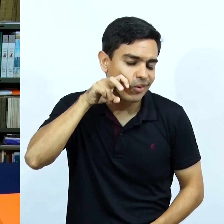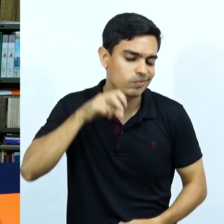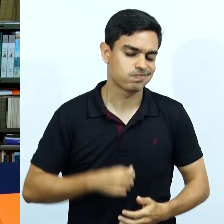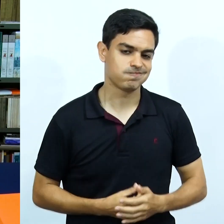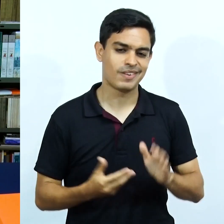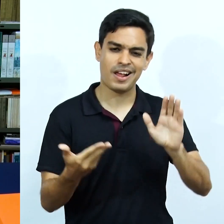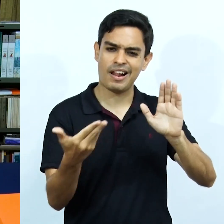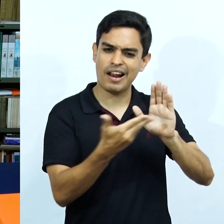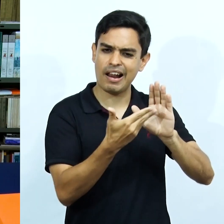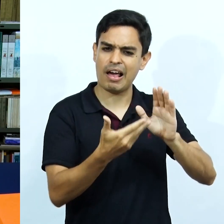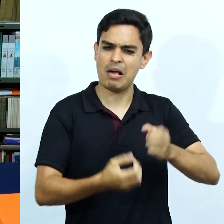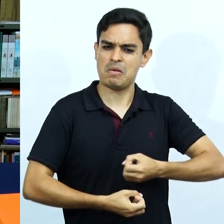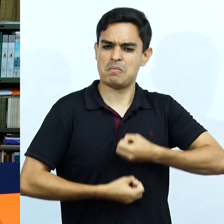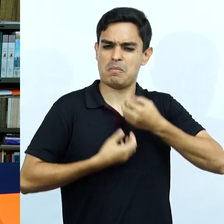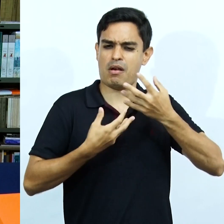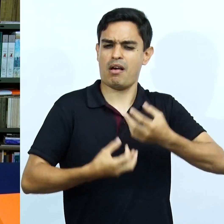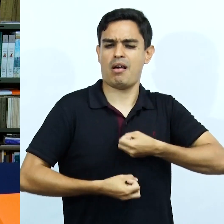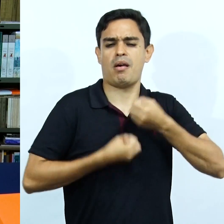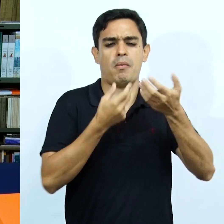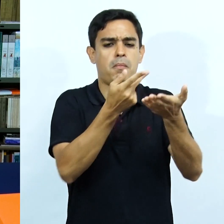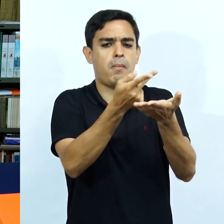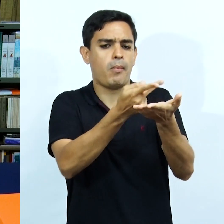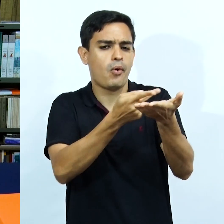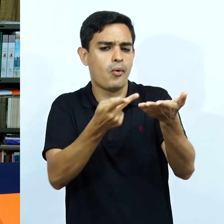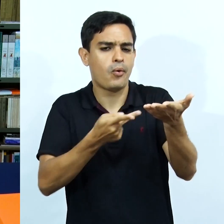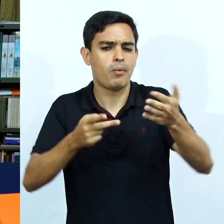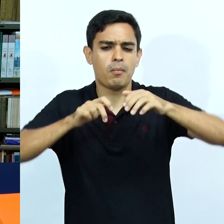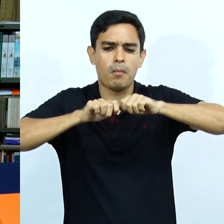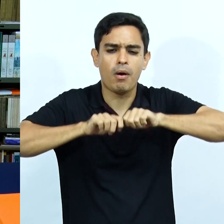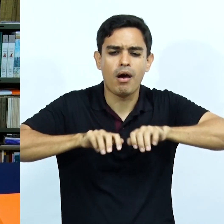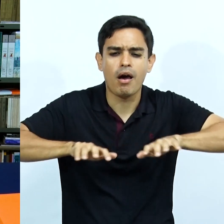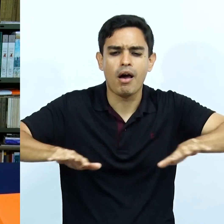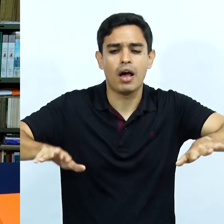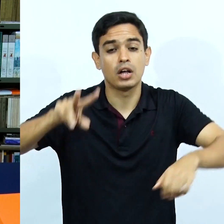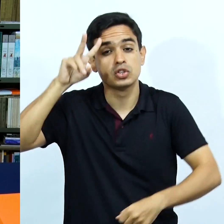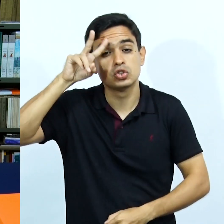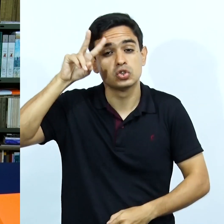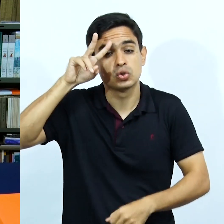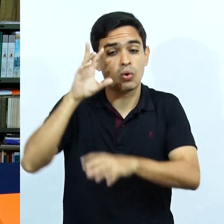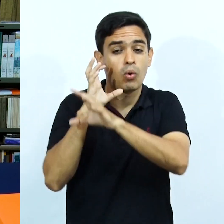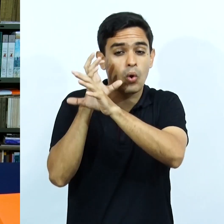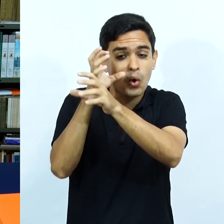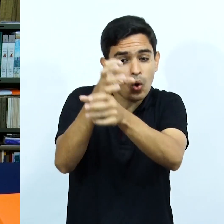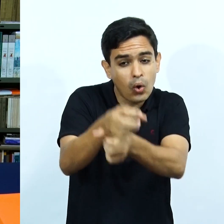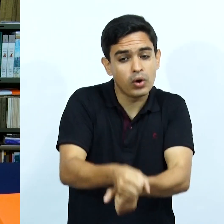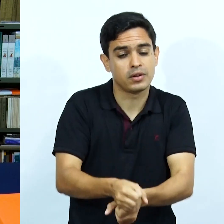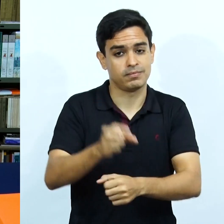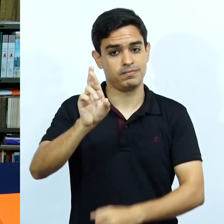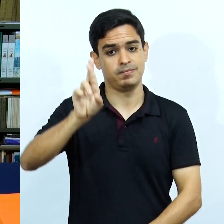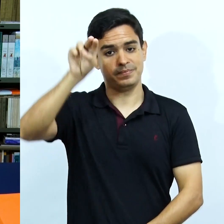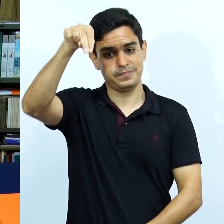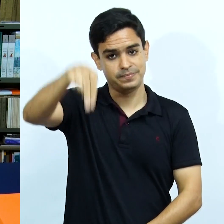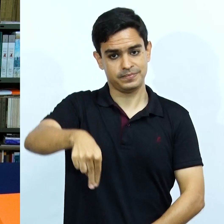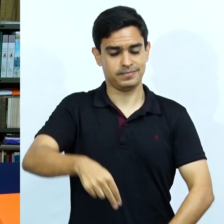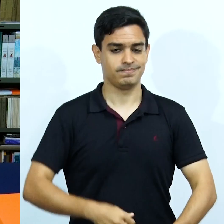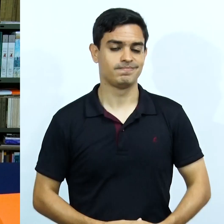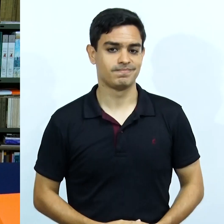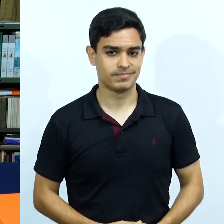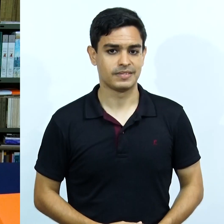edição das repercussões que essa poesia produziu tão justamente na história poética do Rio Grande do Norte.